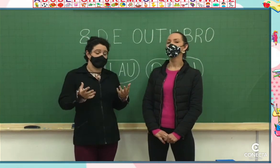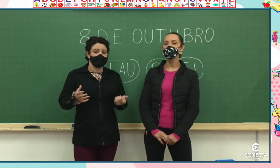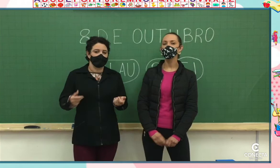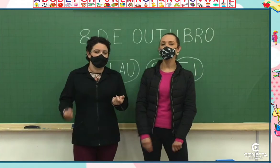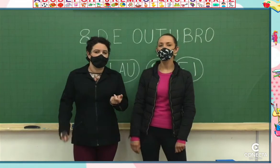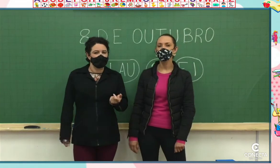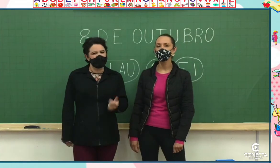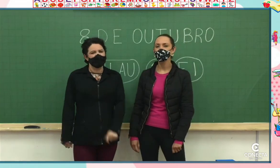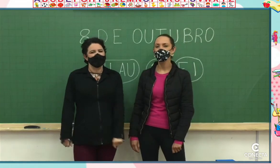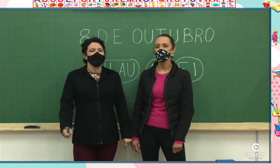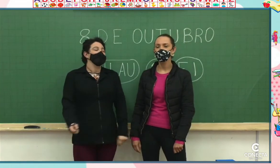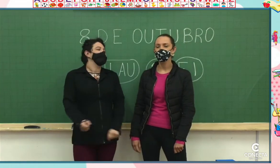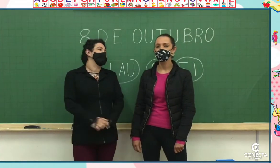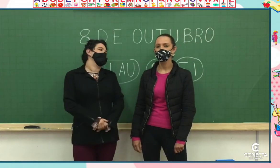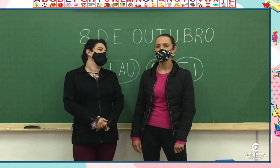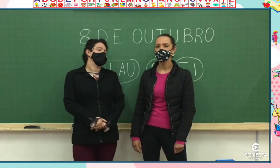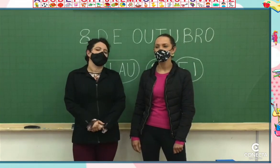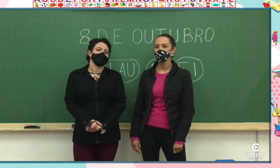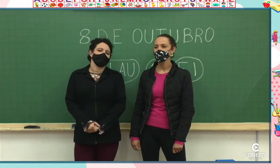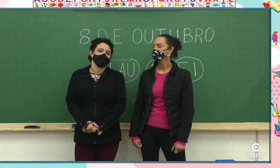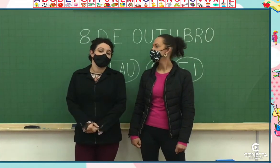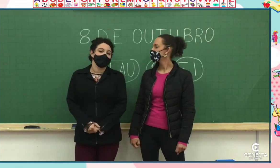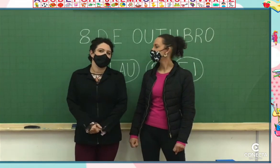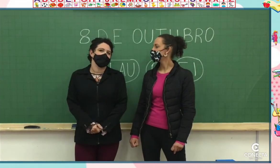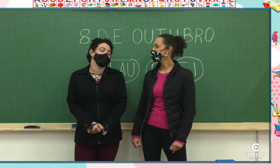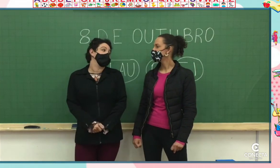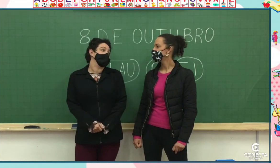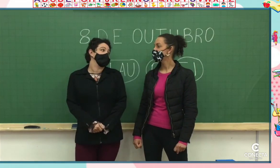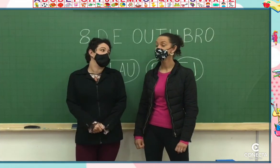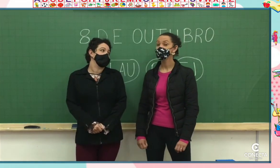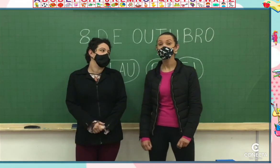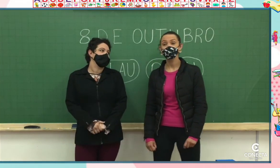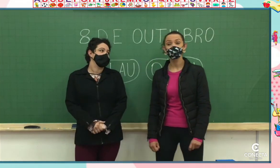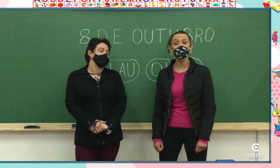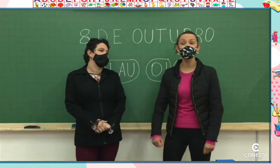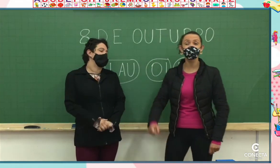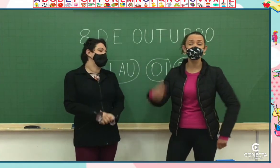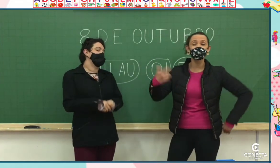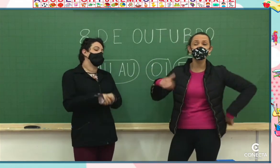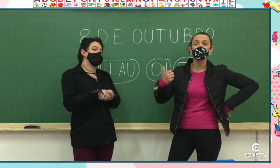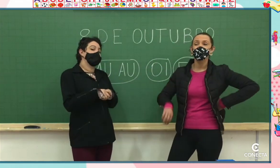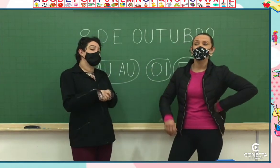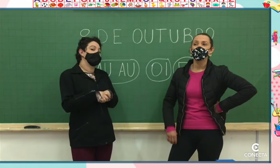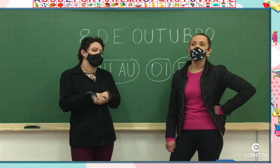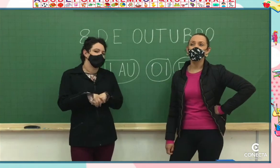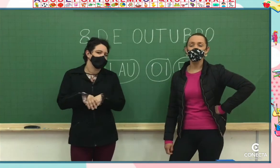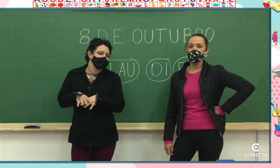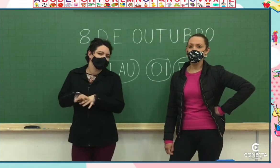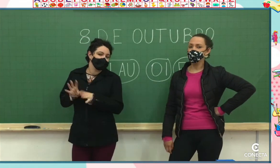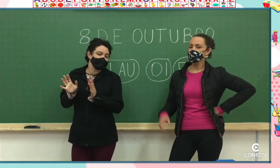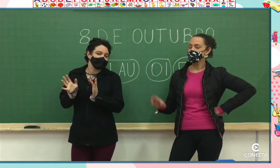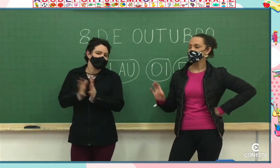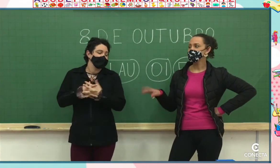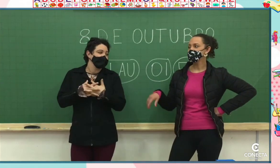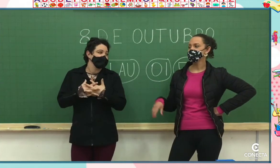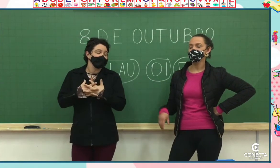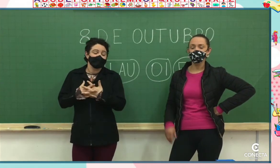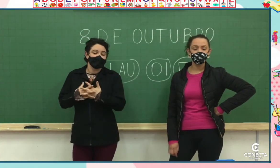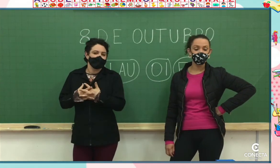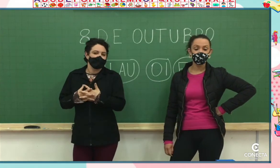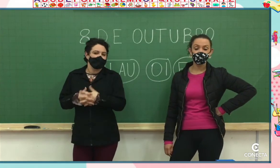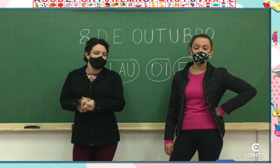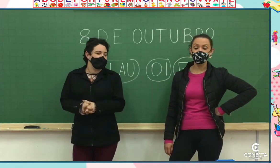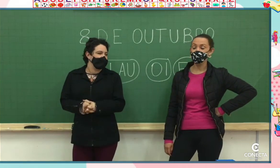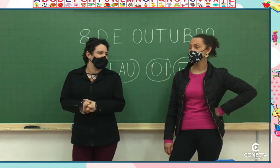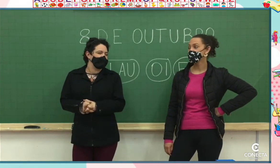ajudando a construir um supermercado, o que você acha da gente fazer uma brincadeira bem legal? Lá vem a professora Lilian.